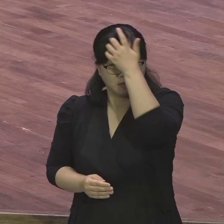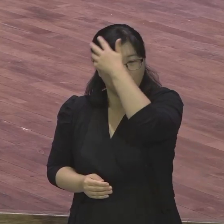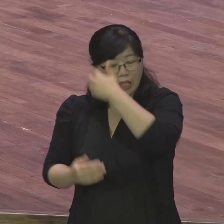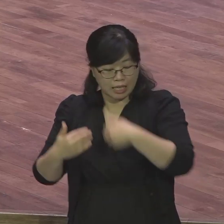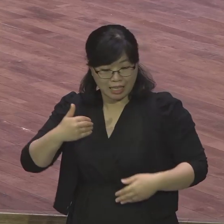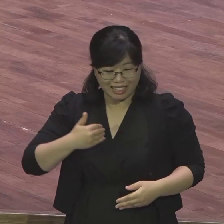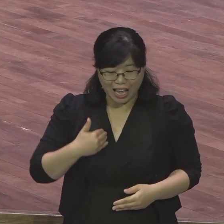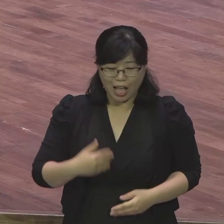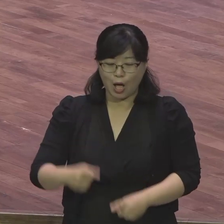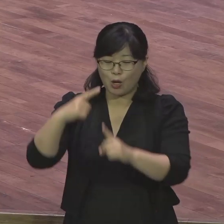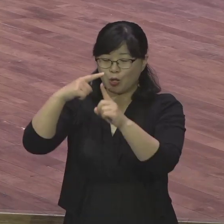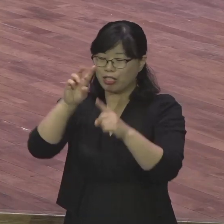말하는 다